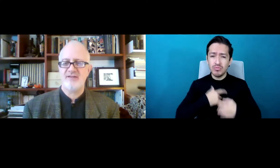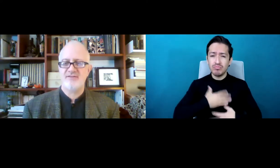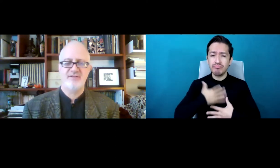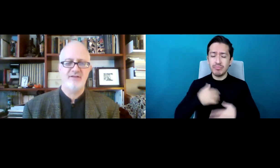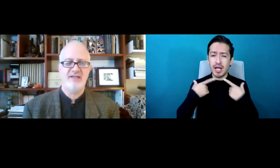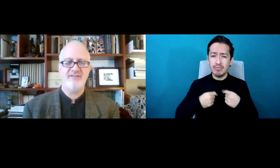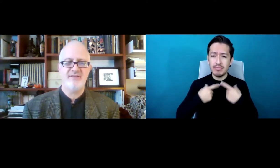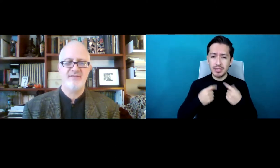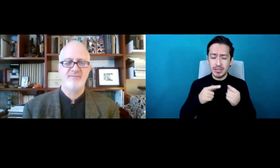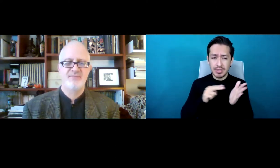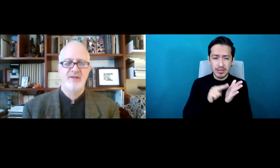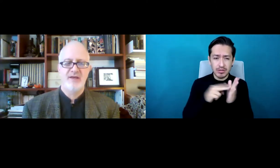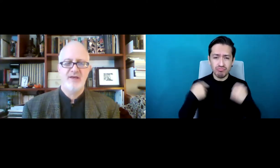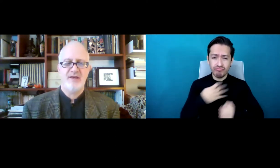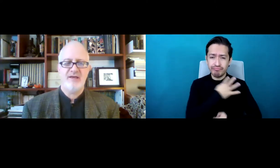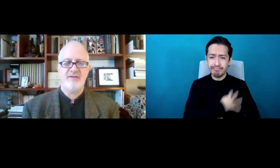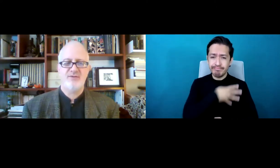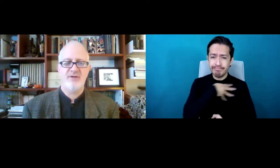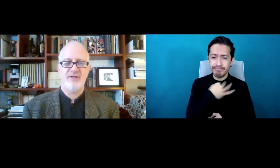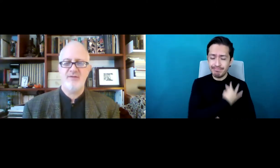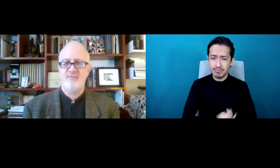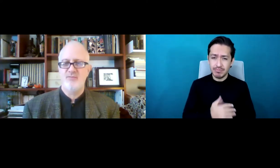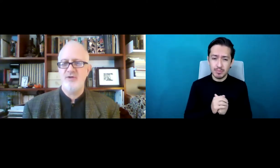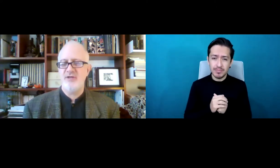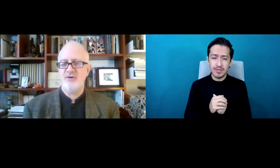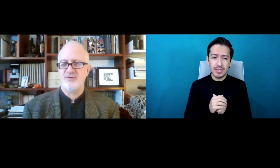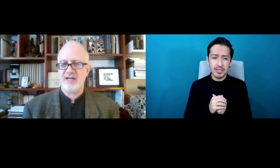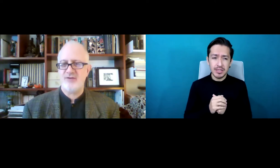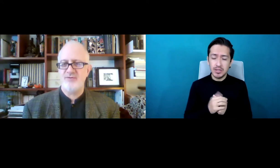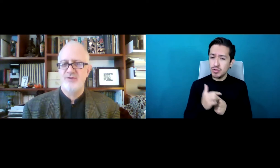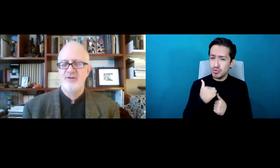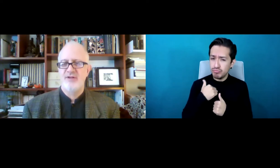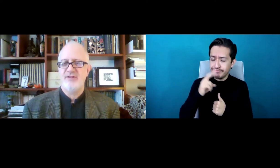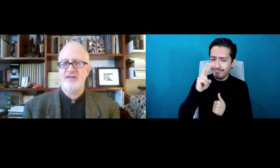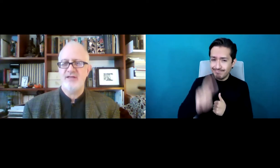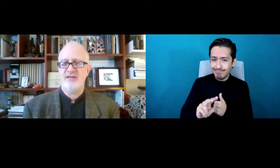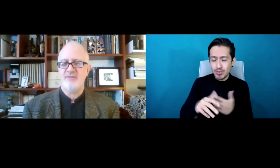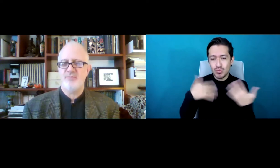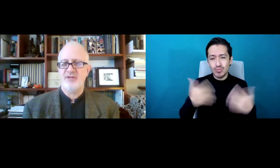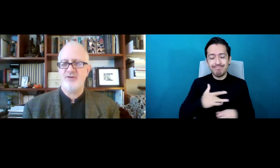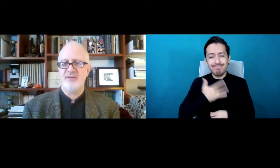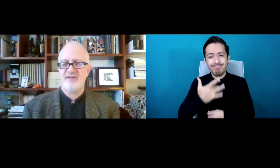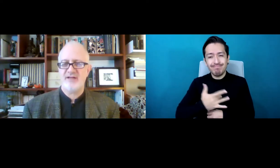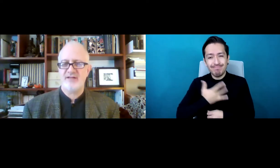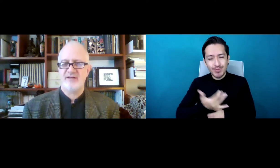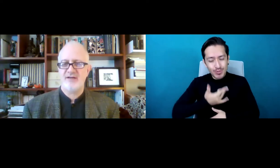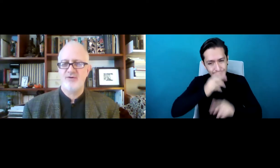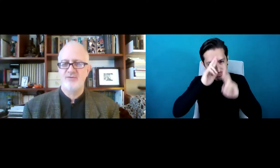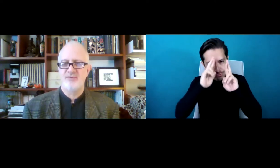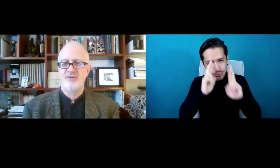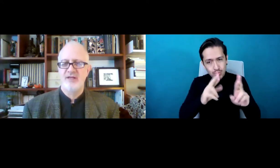rayas grises. Estoy muy honrado de poder conversar